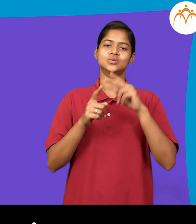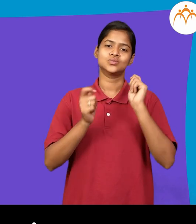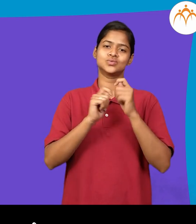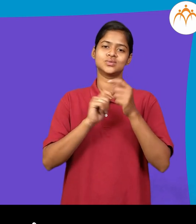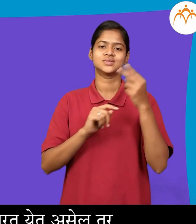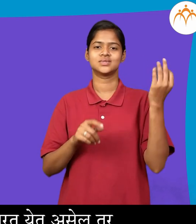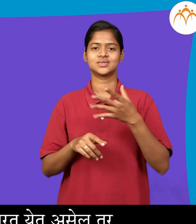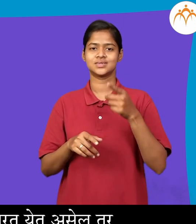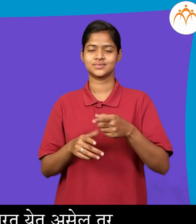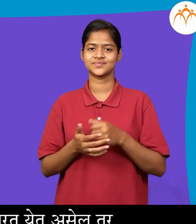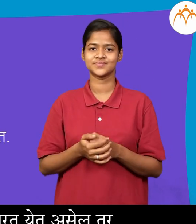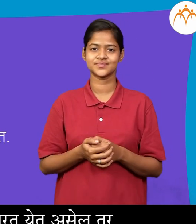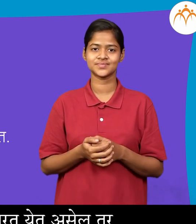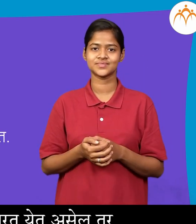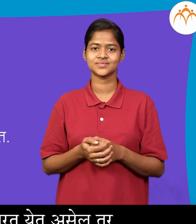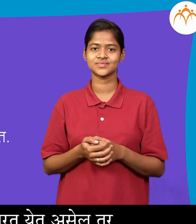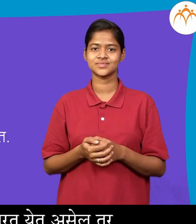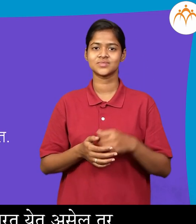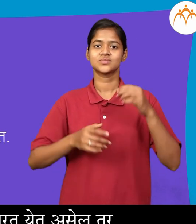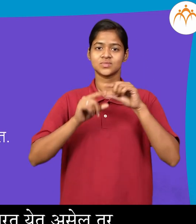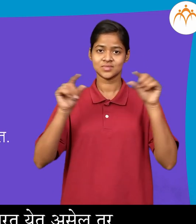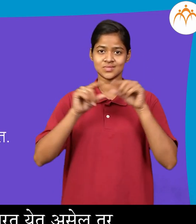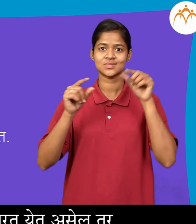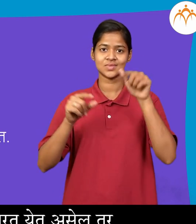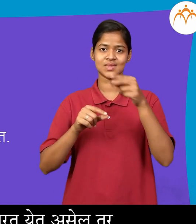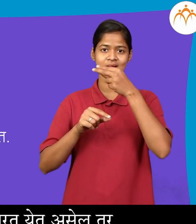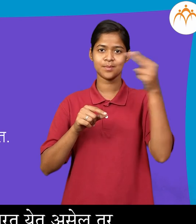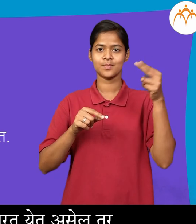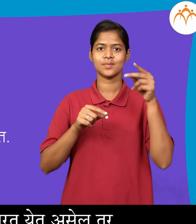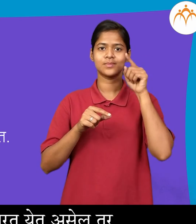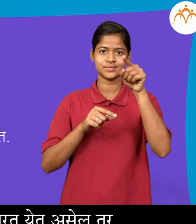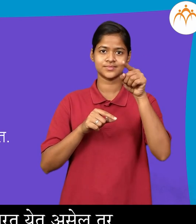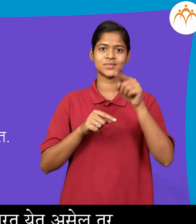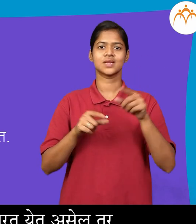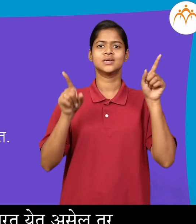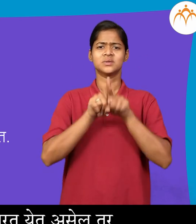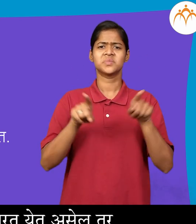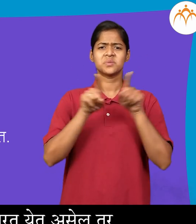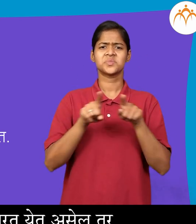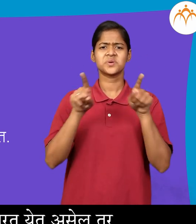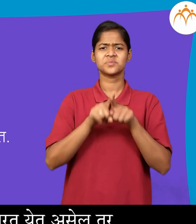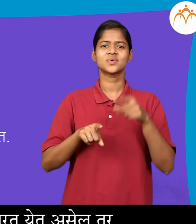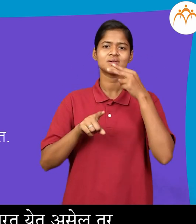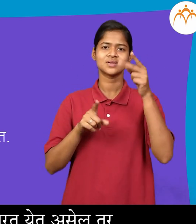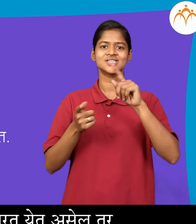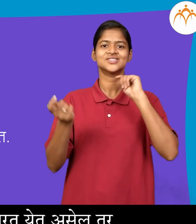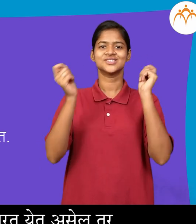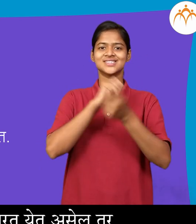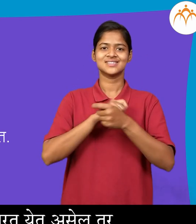वाक्यात एकच नाम परद परद येत असेल तर नामा आई वजी सर्वनाम